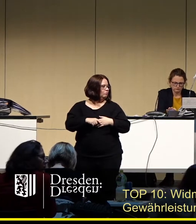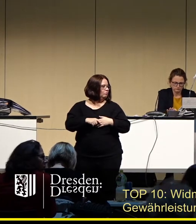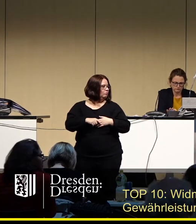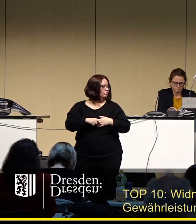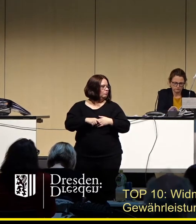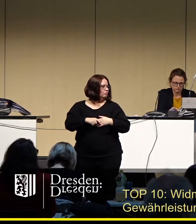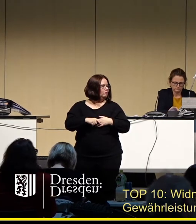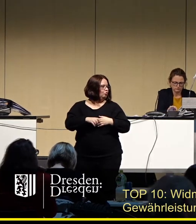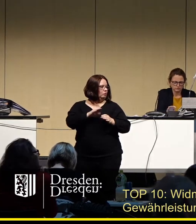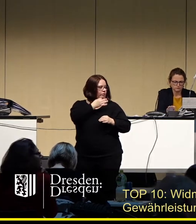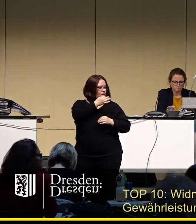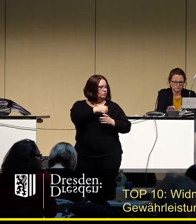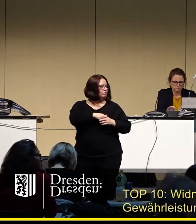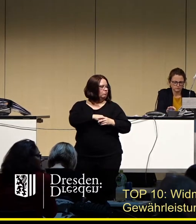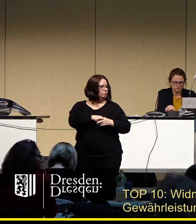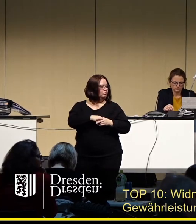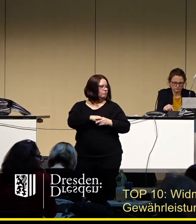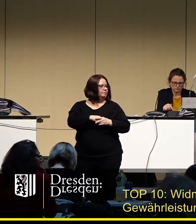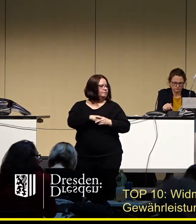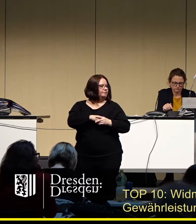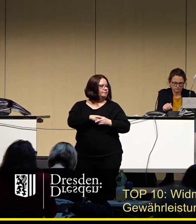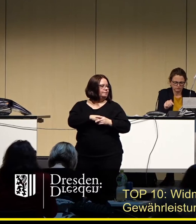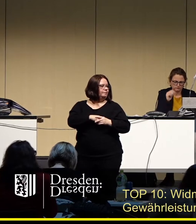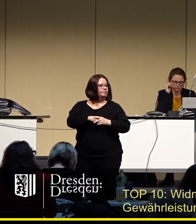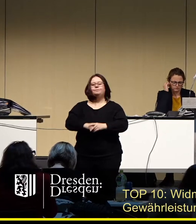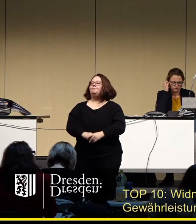Hatte ich am Anfang schon gefragt gehabt. Ich nehme Sie aber dann gerne dran, Herr Witz.